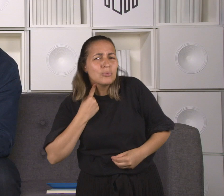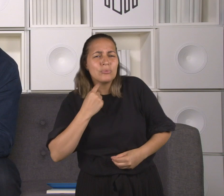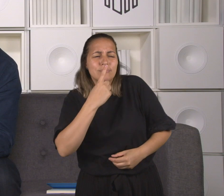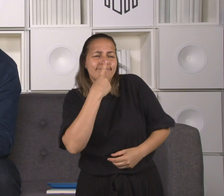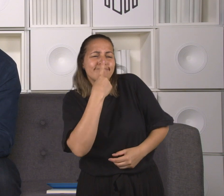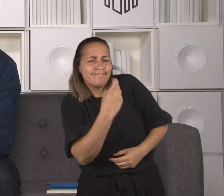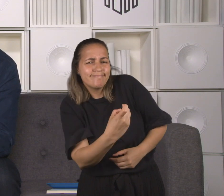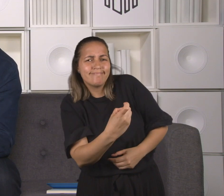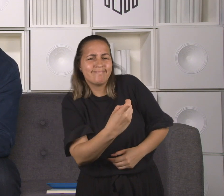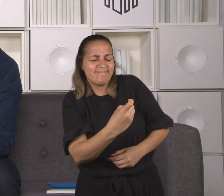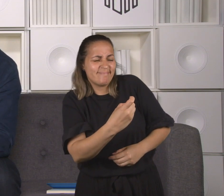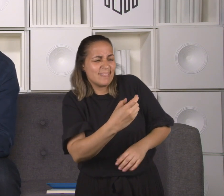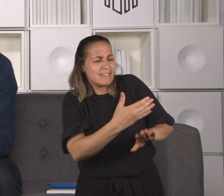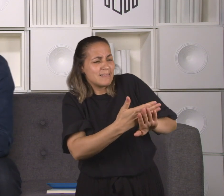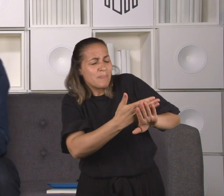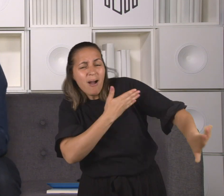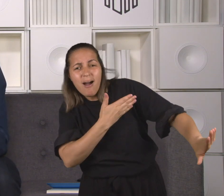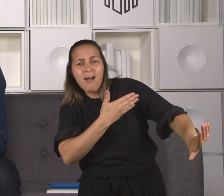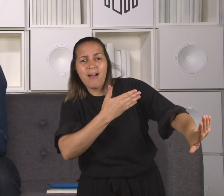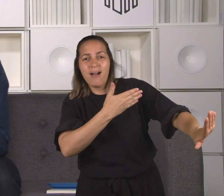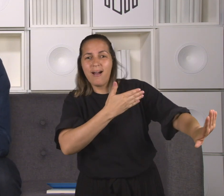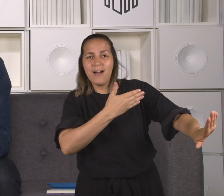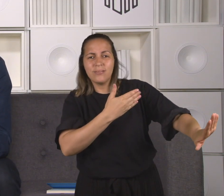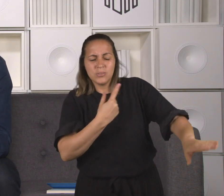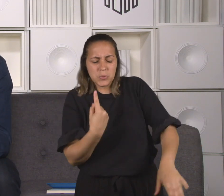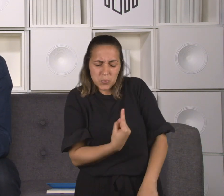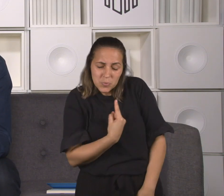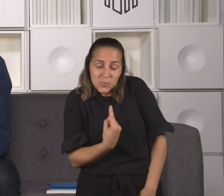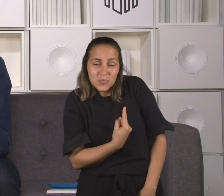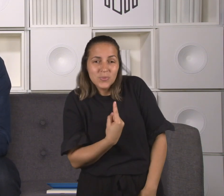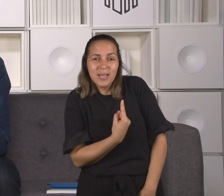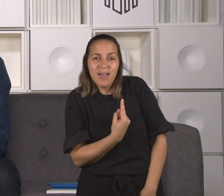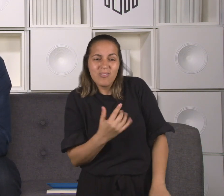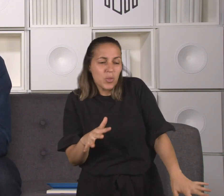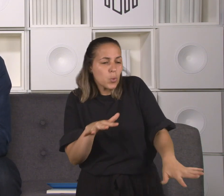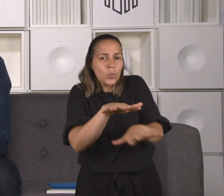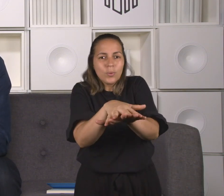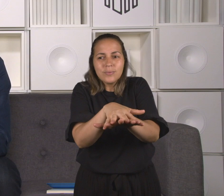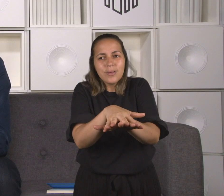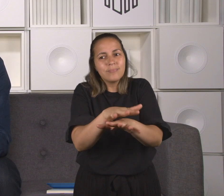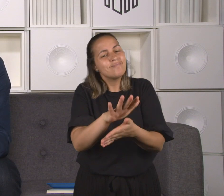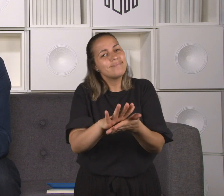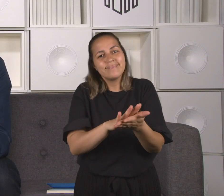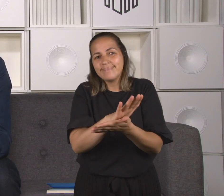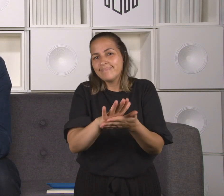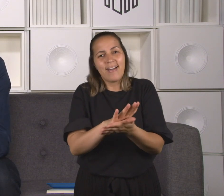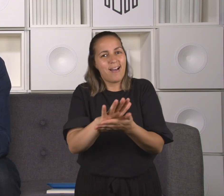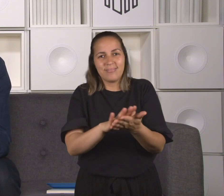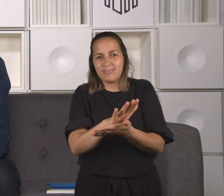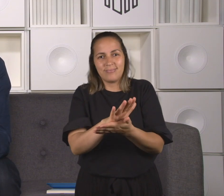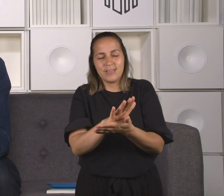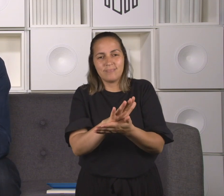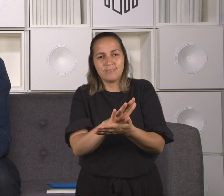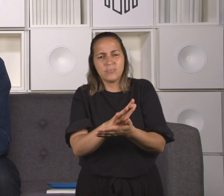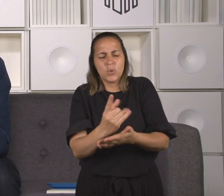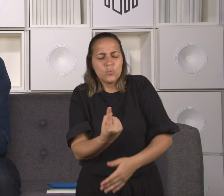marginalizados, segregados, eles não estavam incluídos na convivência do povo de Deus, eles